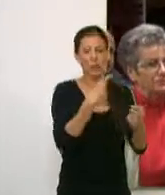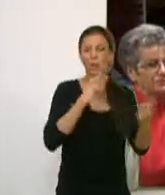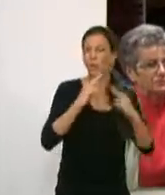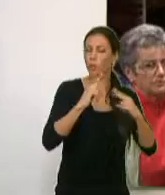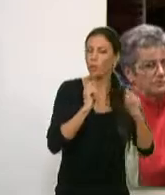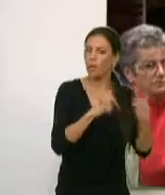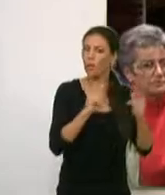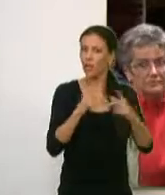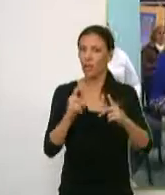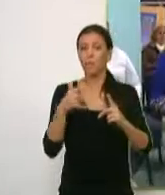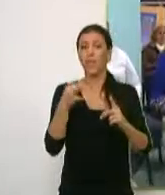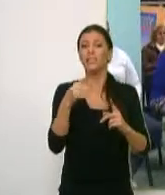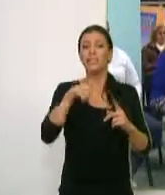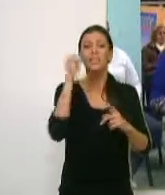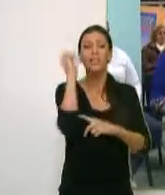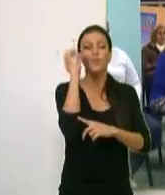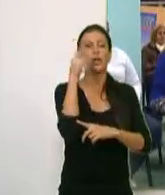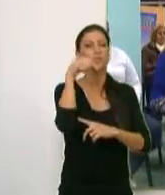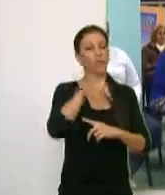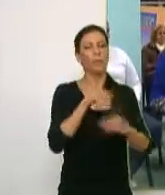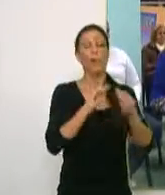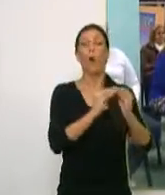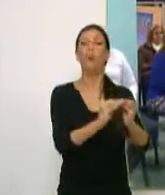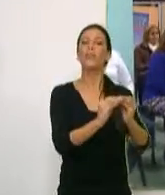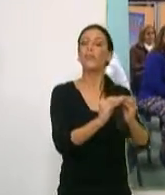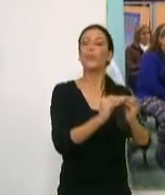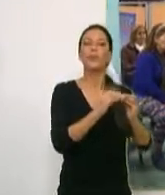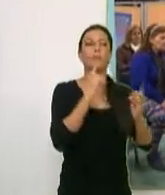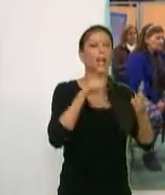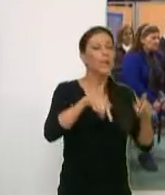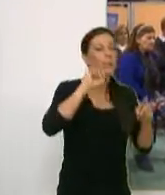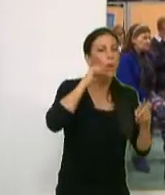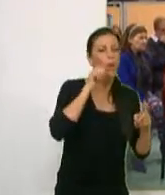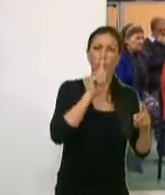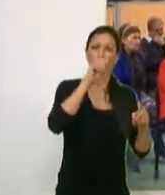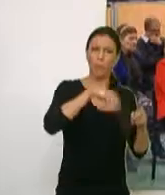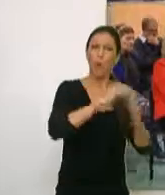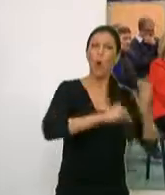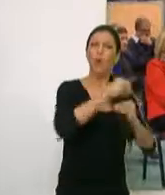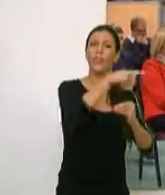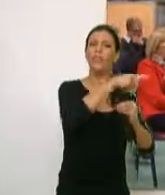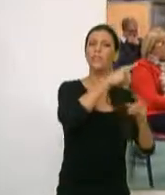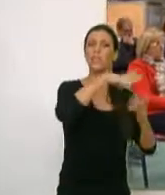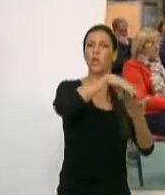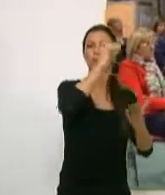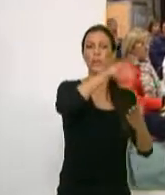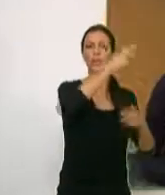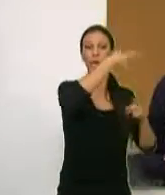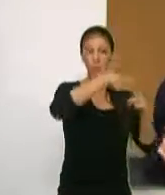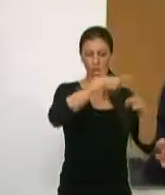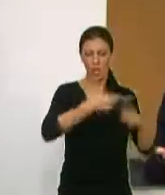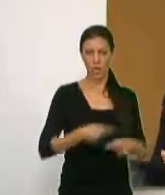ciudadanos al tiempo que explicó que estas charlas también se van a llevar a cabo independientemente de Motril en Salobreña y